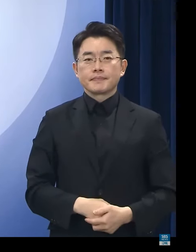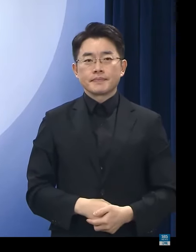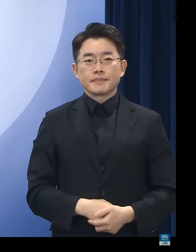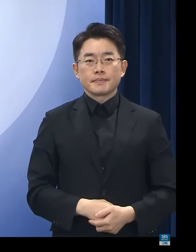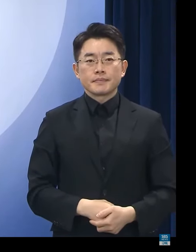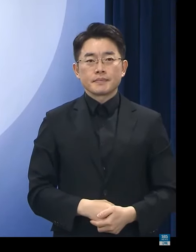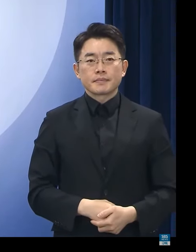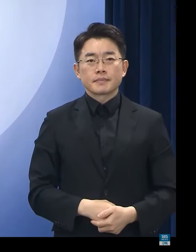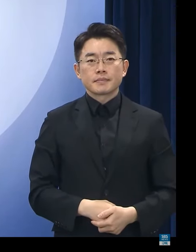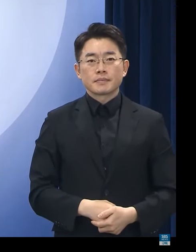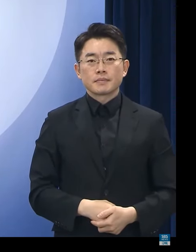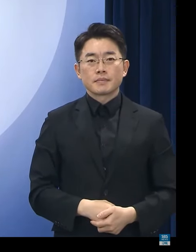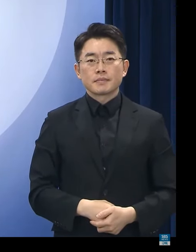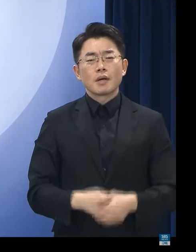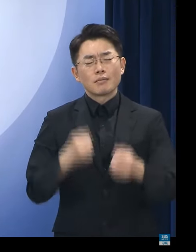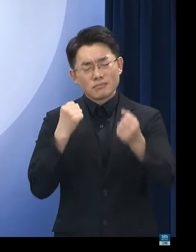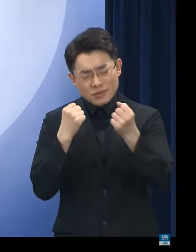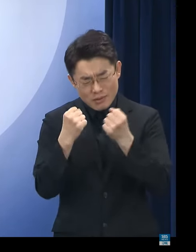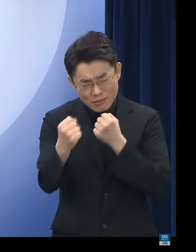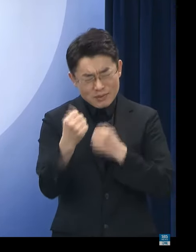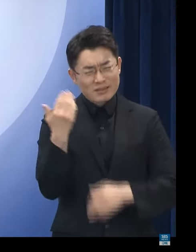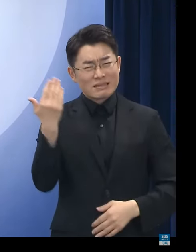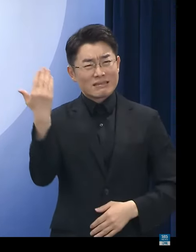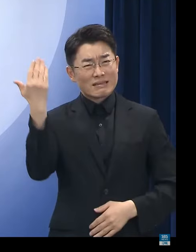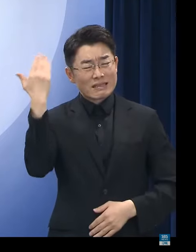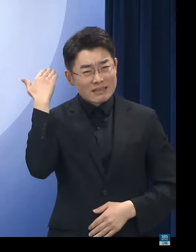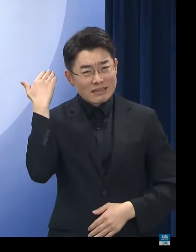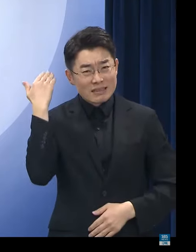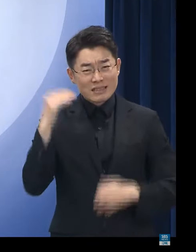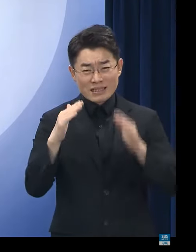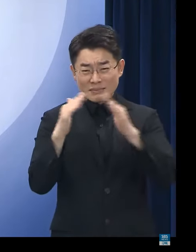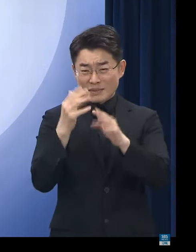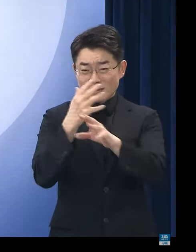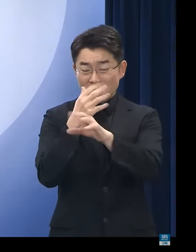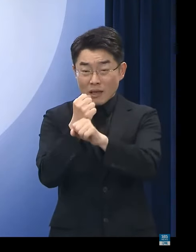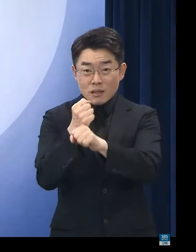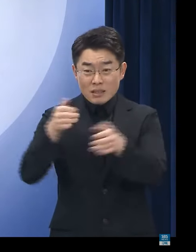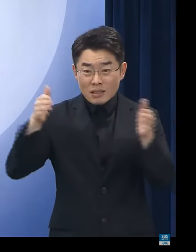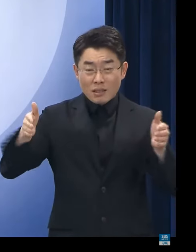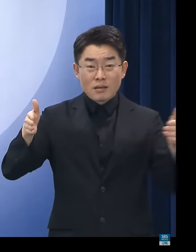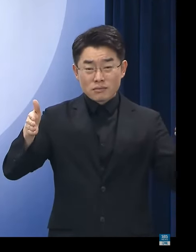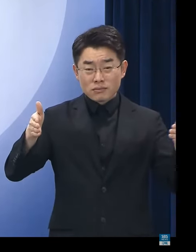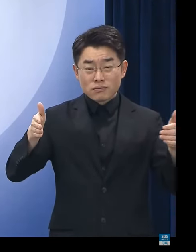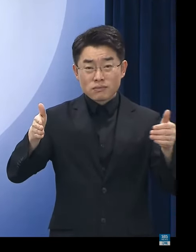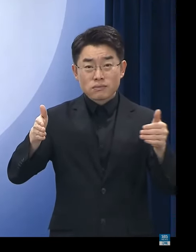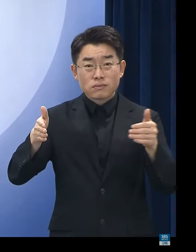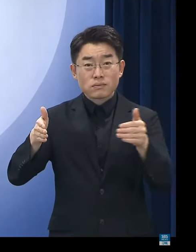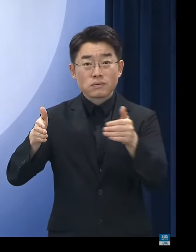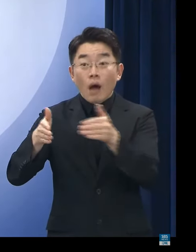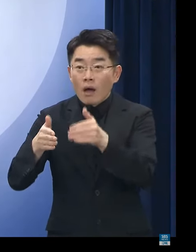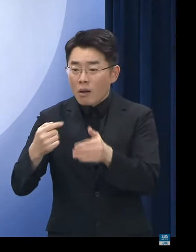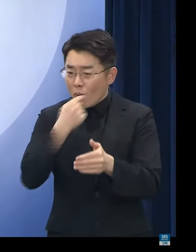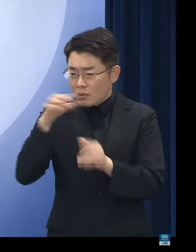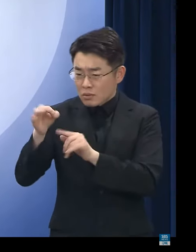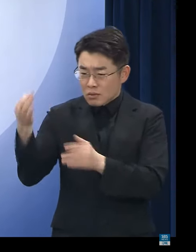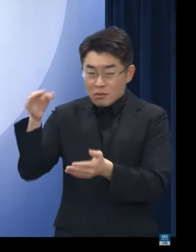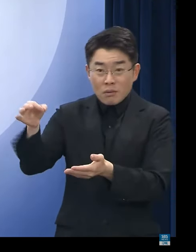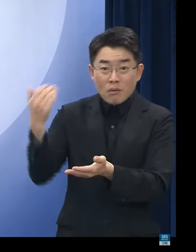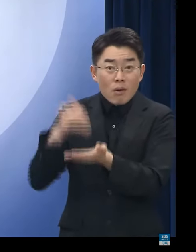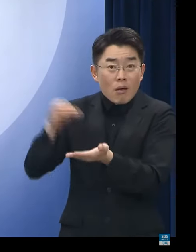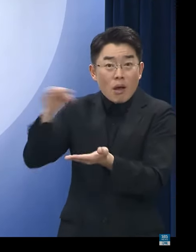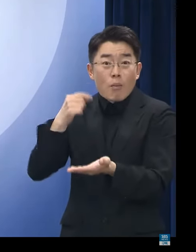그럼에도 불구하고 과거에 체결된 임대차 계약이 만료가 다가옴에 따라